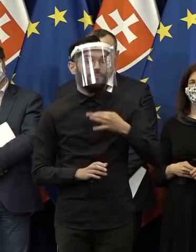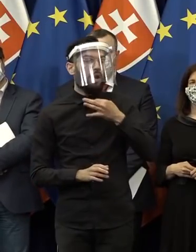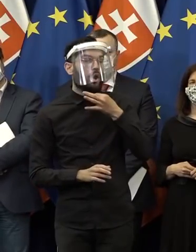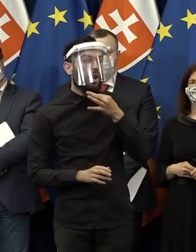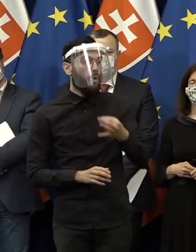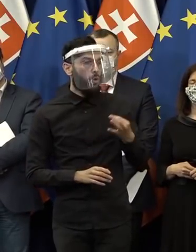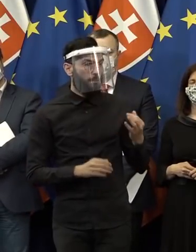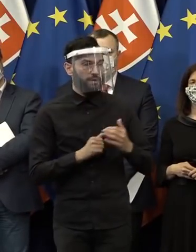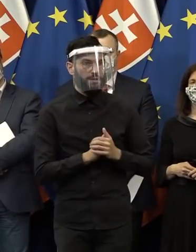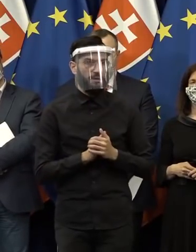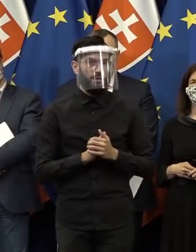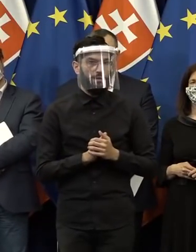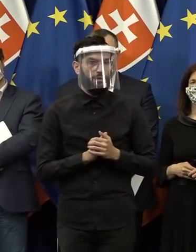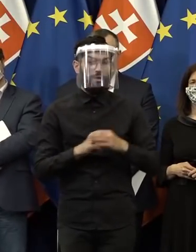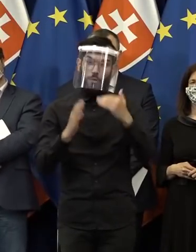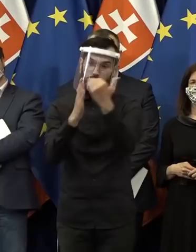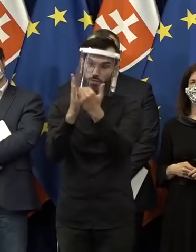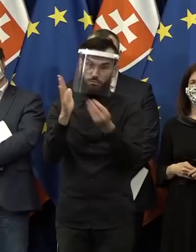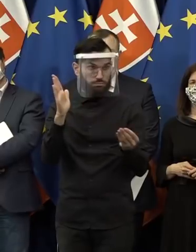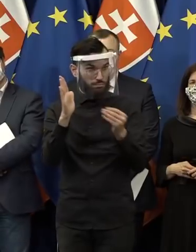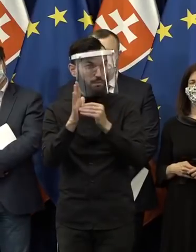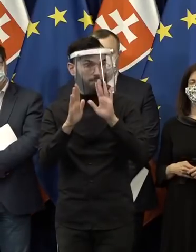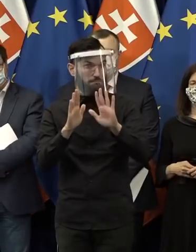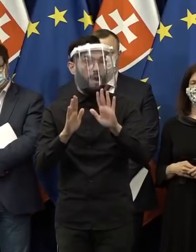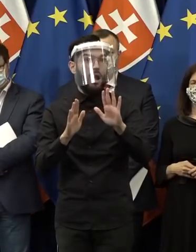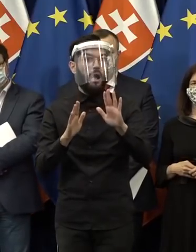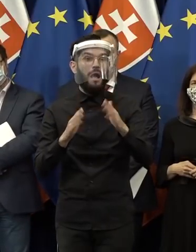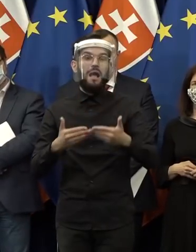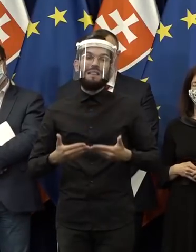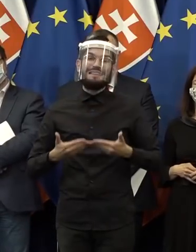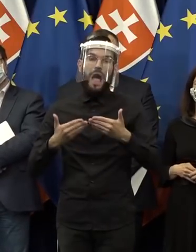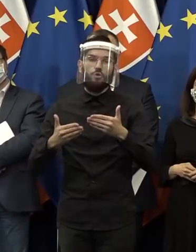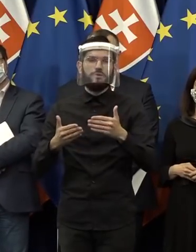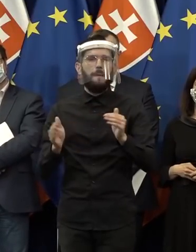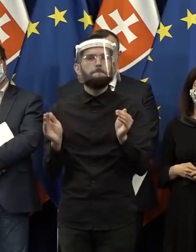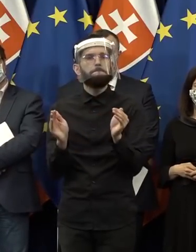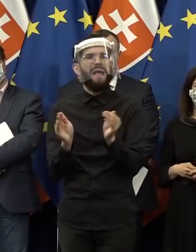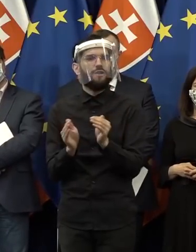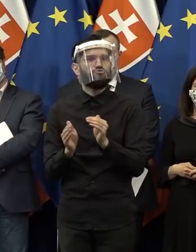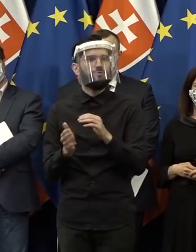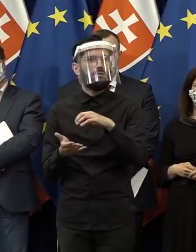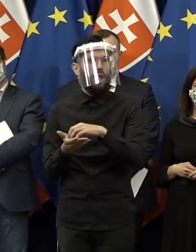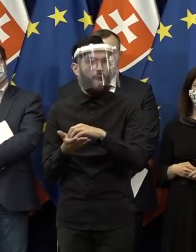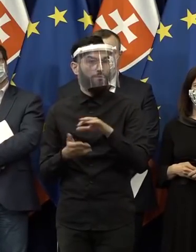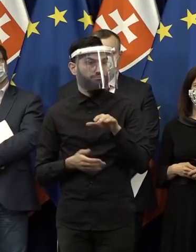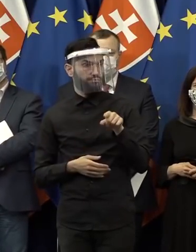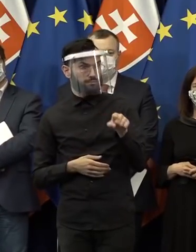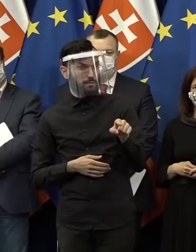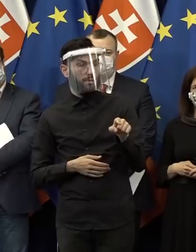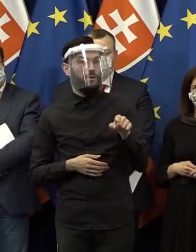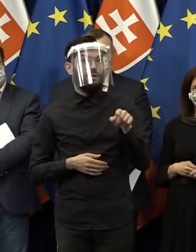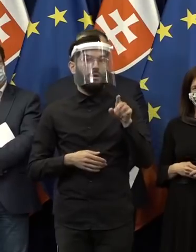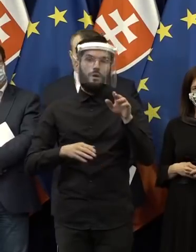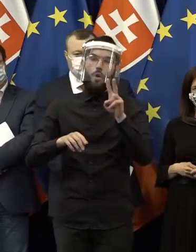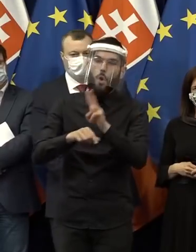pýtať, že či v programu národnostných menšín, prípadne či sú tam spomenuté aj konkrétne opatrenia,